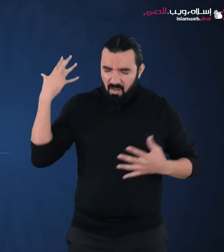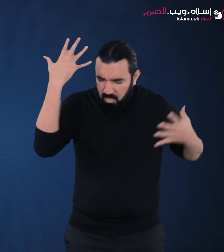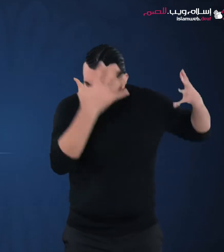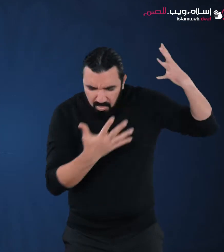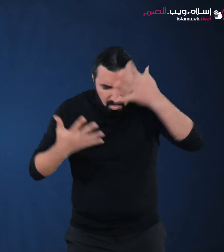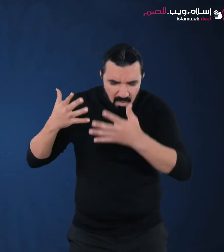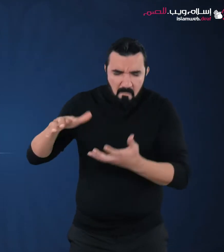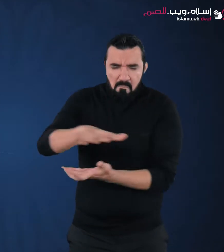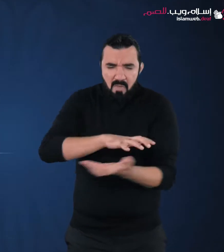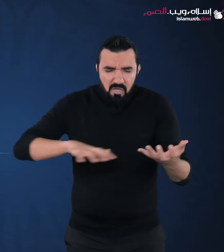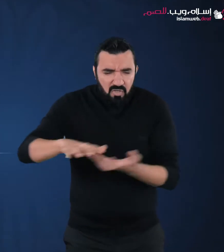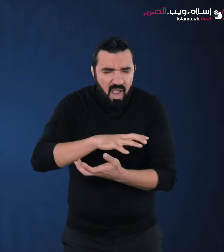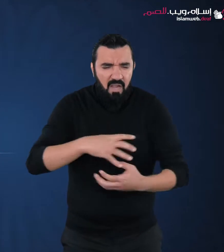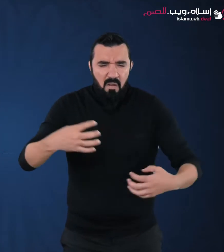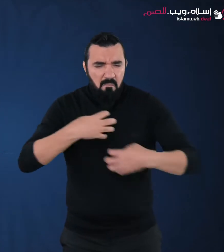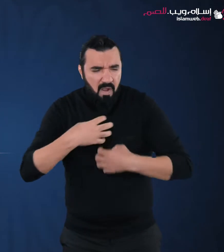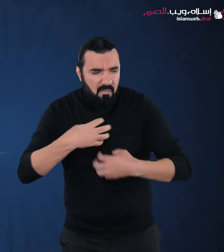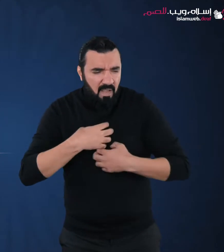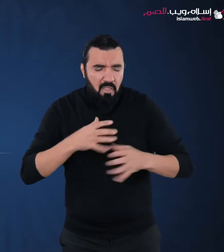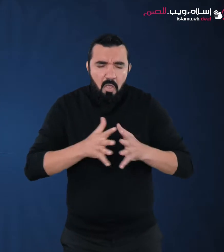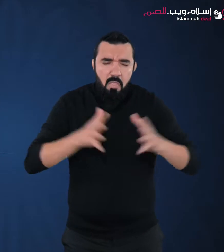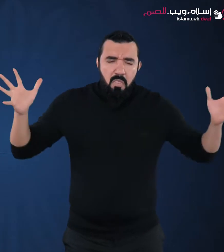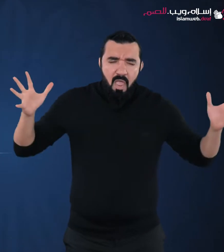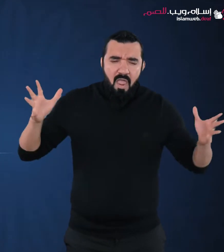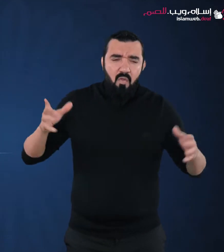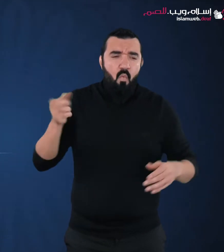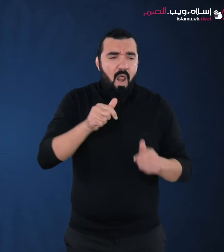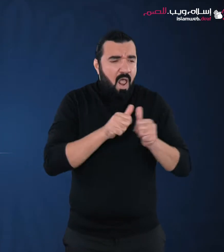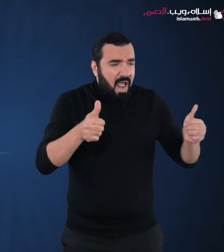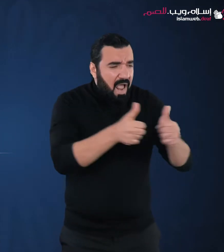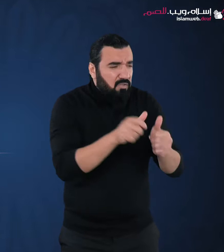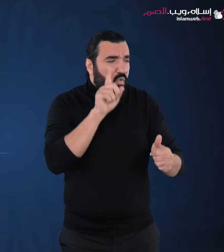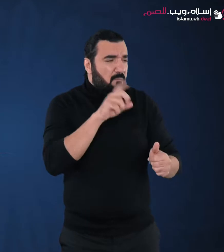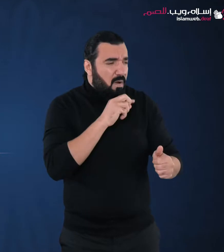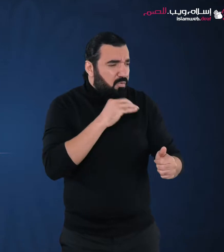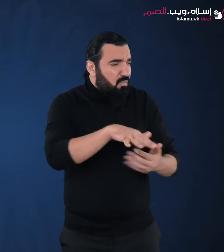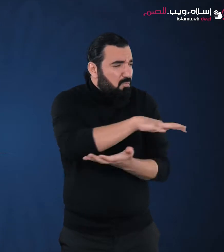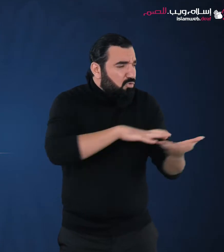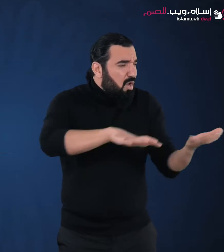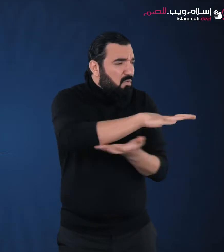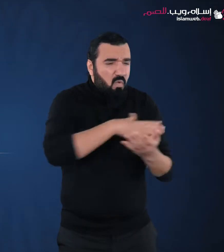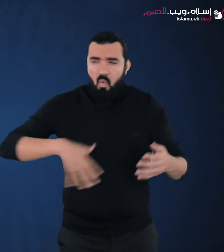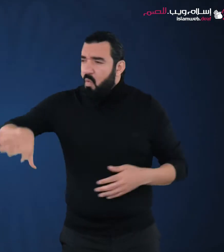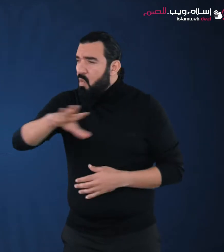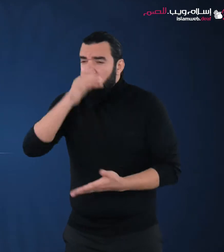تصيبني وتصيب أهلي بسبب معصيتي